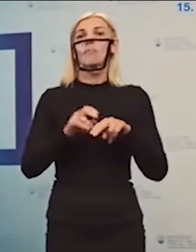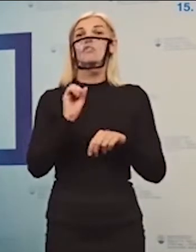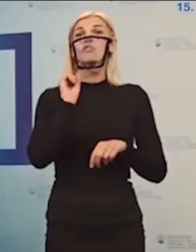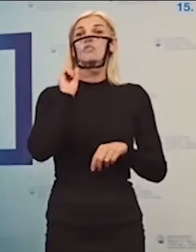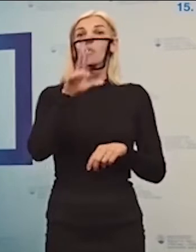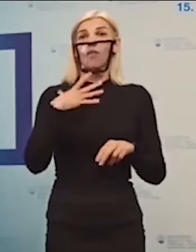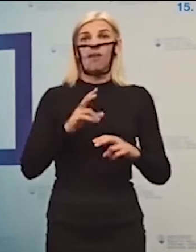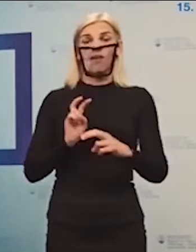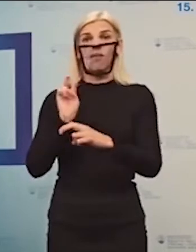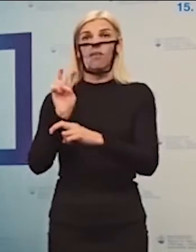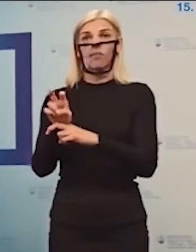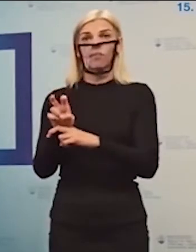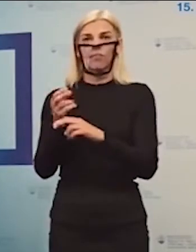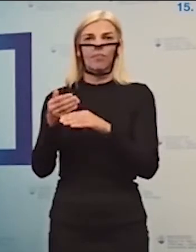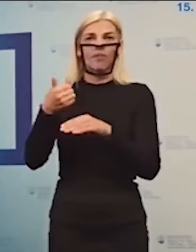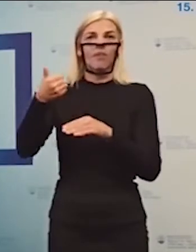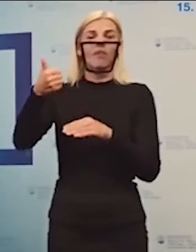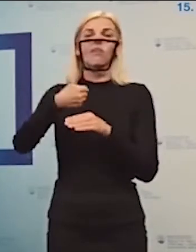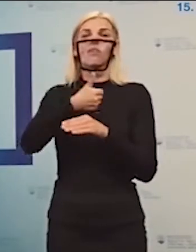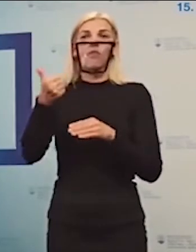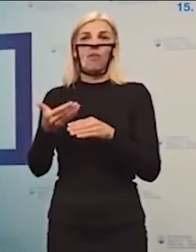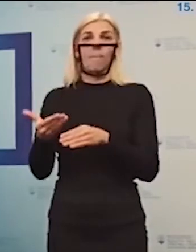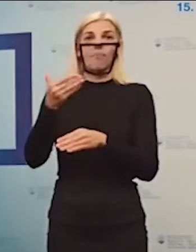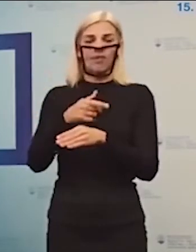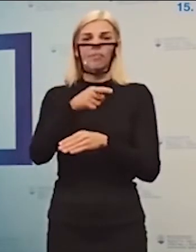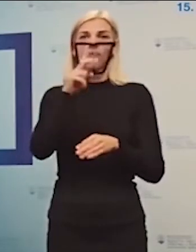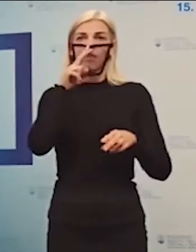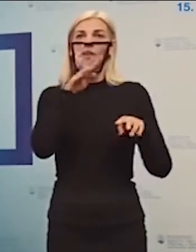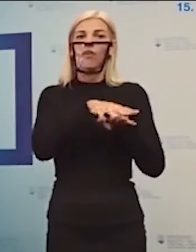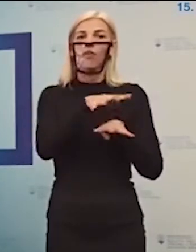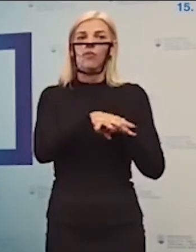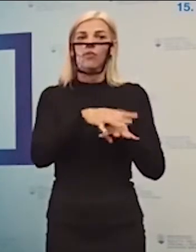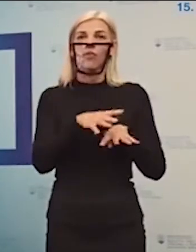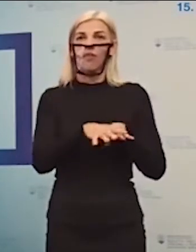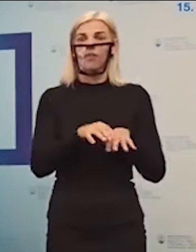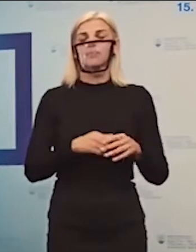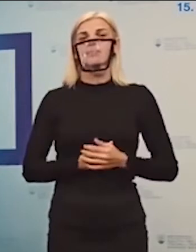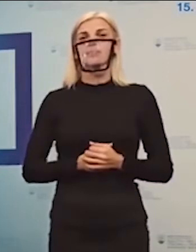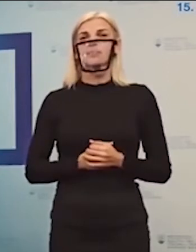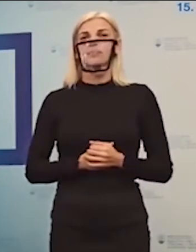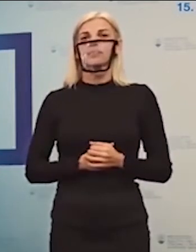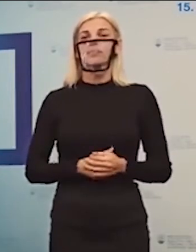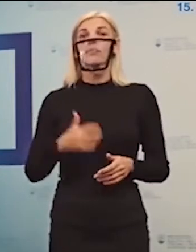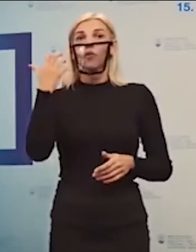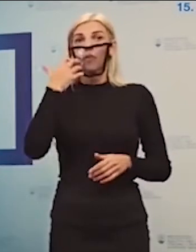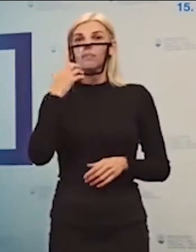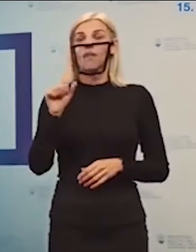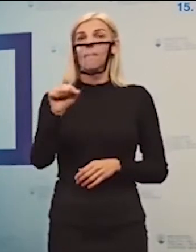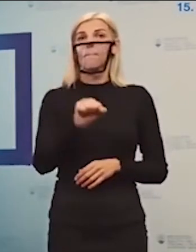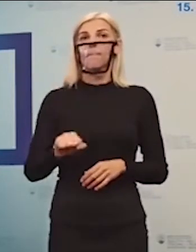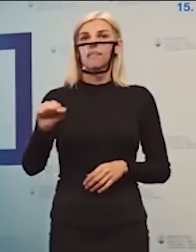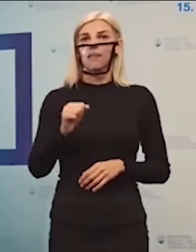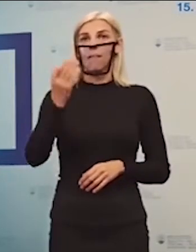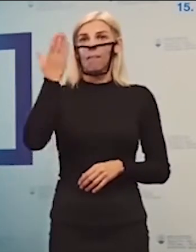škôlka, ktorá je zaradená v sieti. Ak obce a mesta už od roku 2015 čerpali